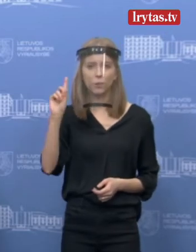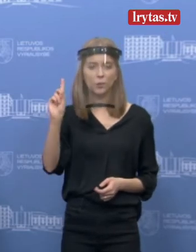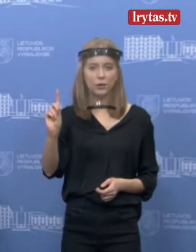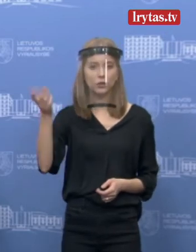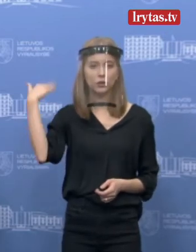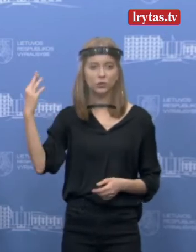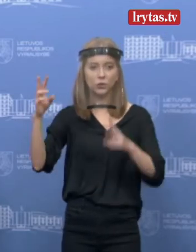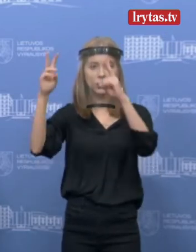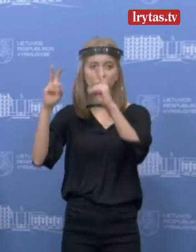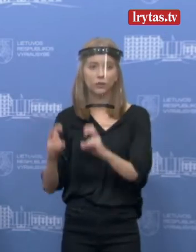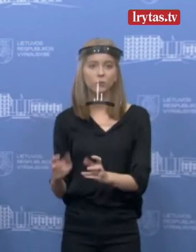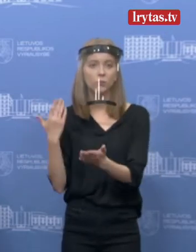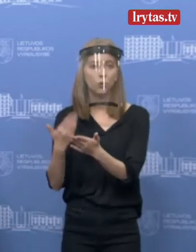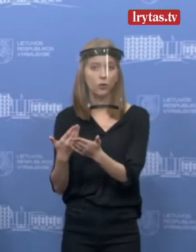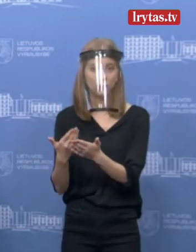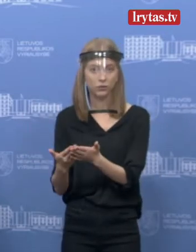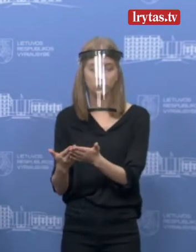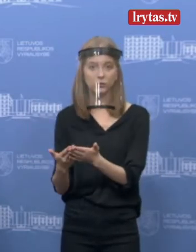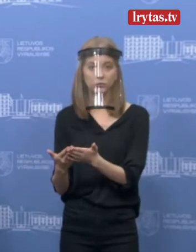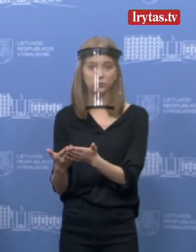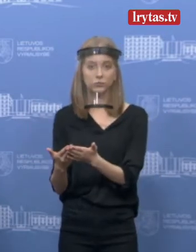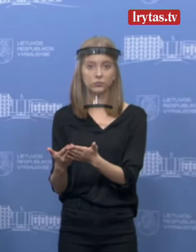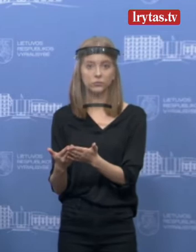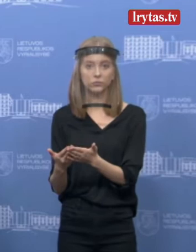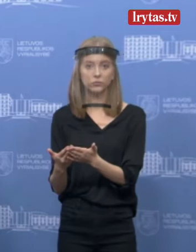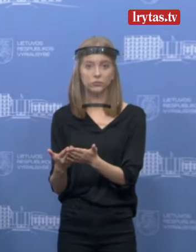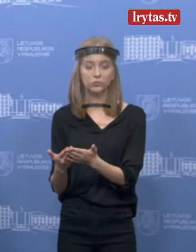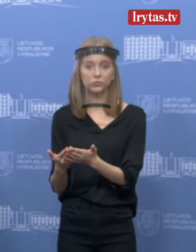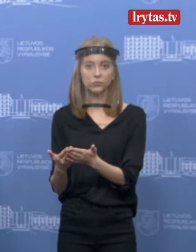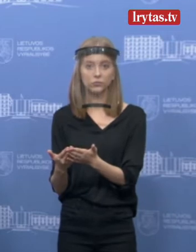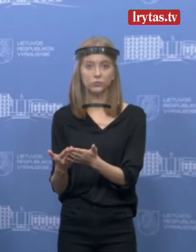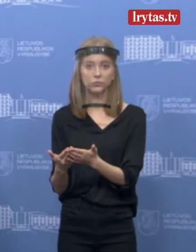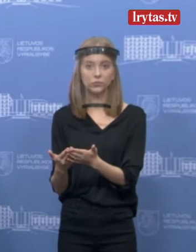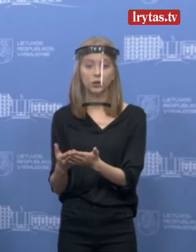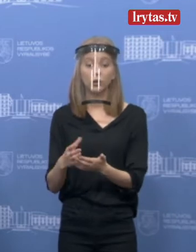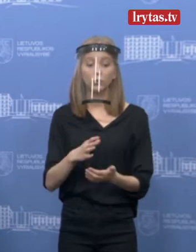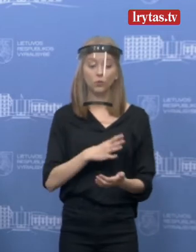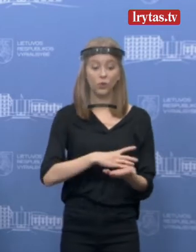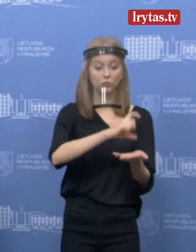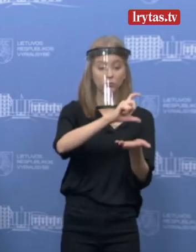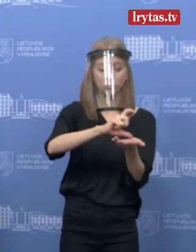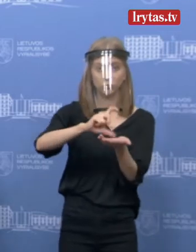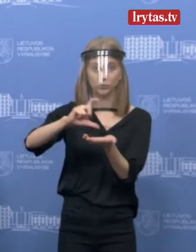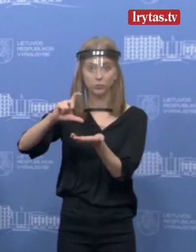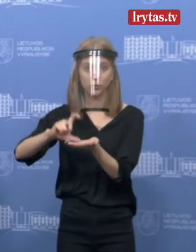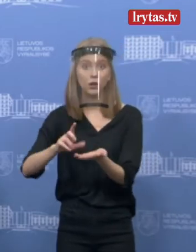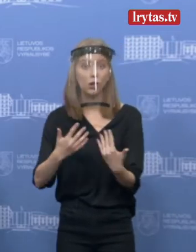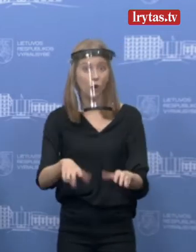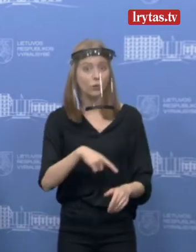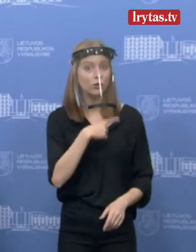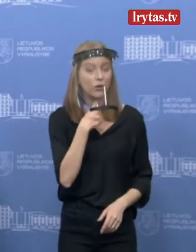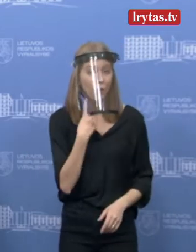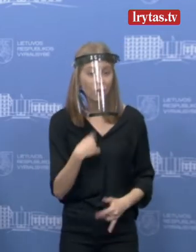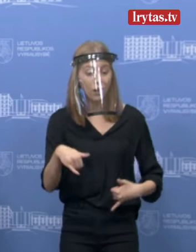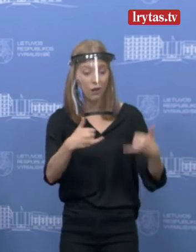tyrimas buvo atliktas tada, kai jau tikrai atsirado pakankamai reagentų ir buvo galima atirti, na, tikrai daugelį